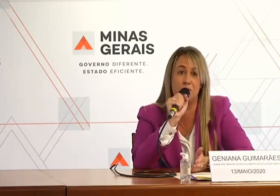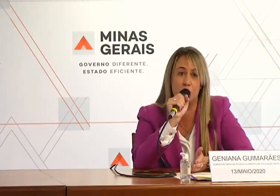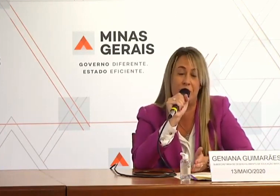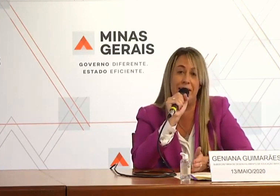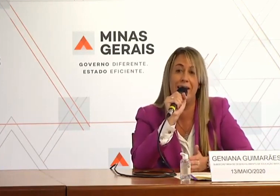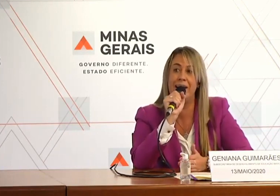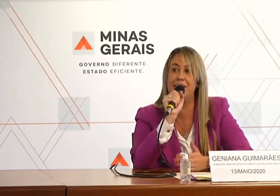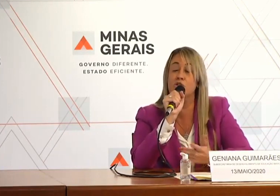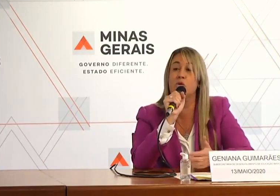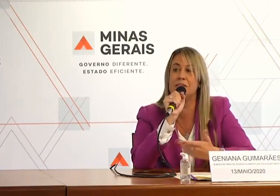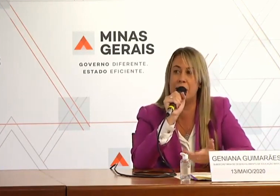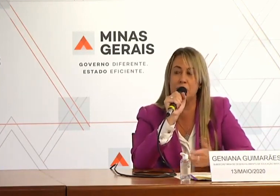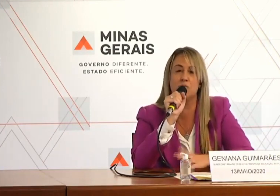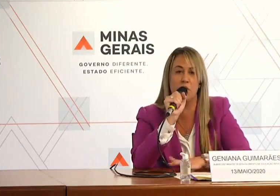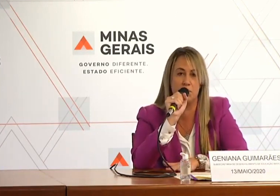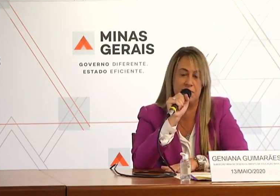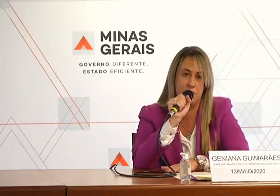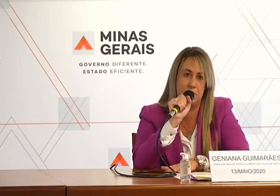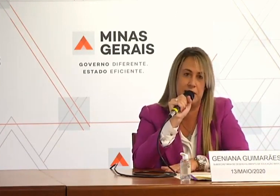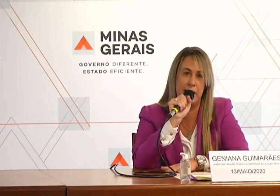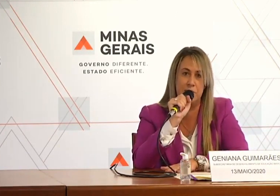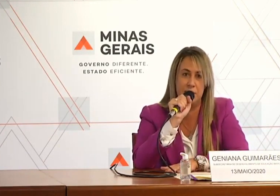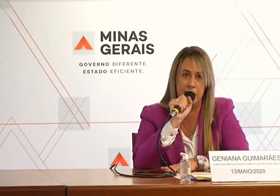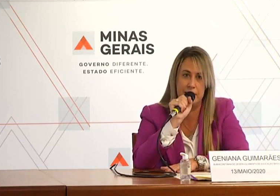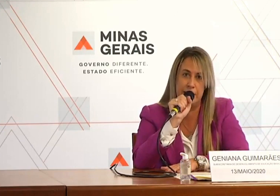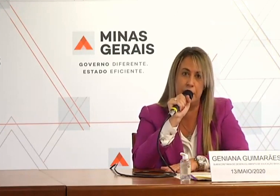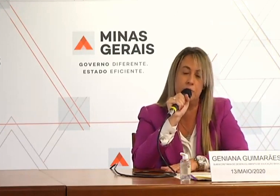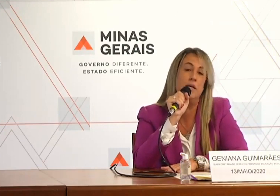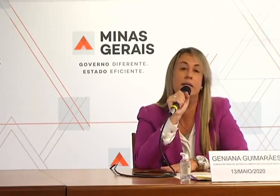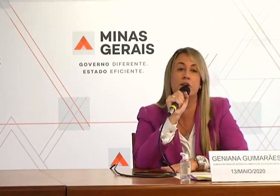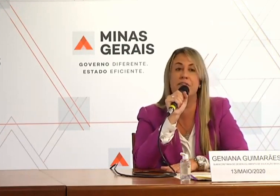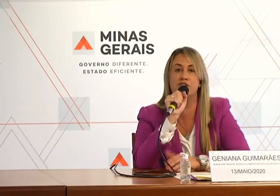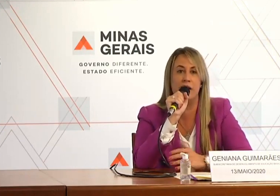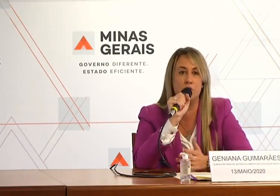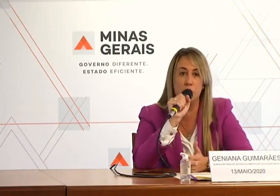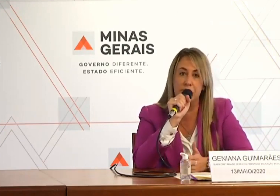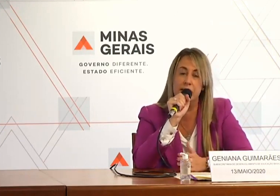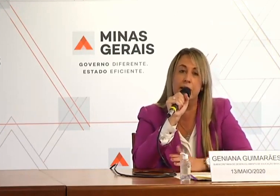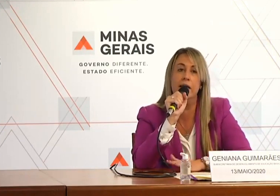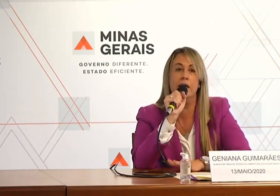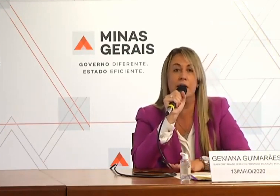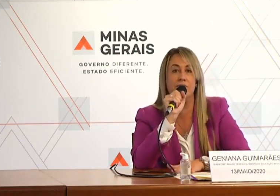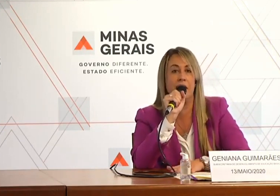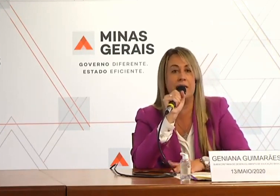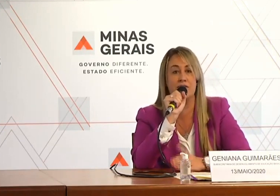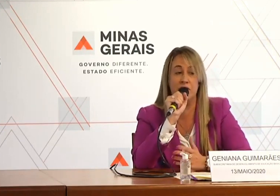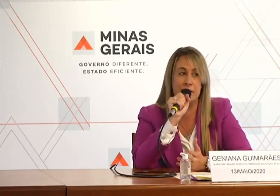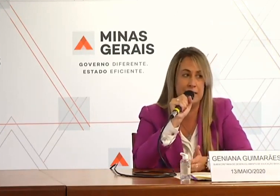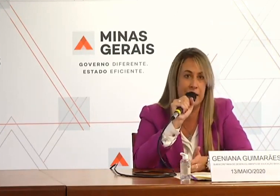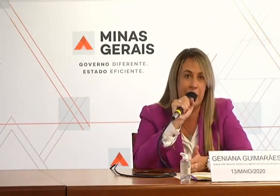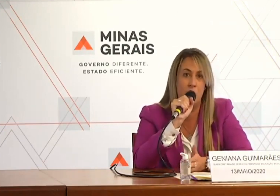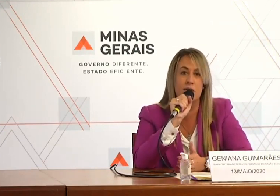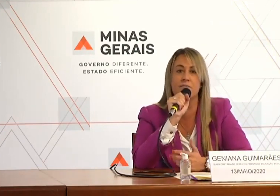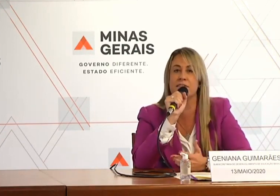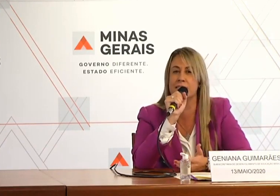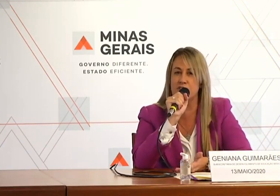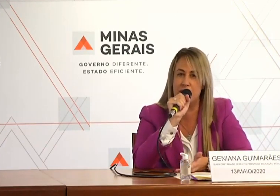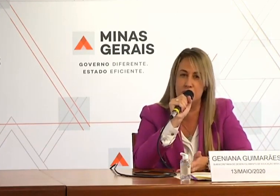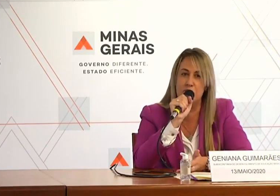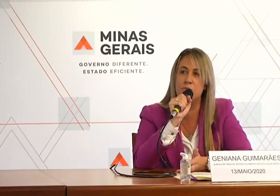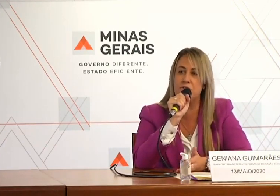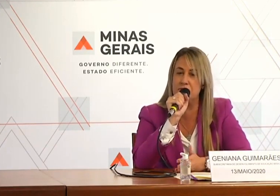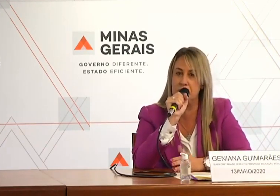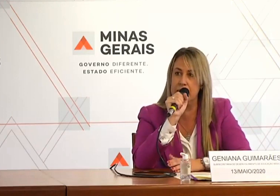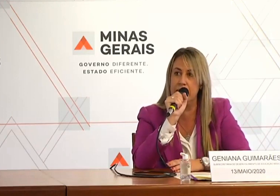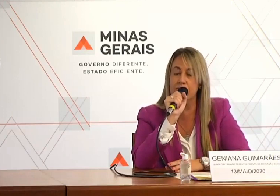formatos de contato que os próprios professores acabam estabelecendo. Então, ele vai tirar dúvida, ele vai assistir às teleaulas e fazer as